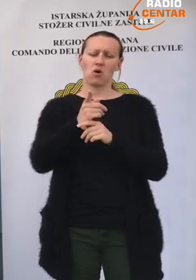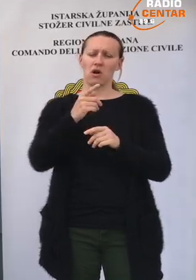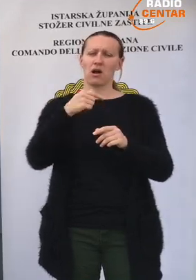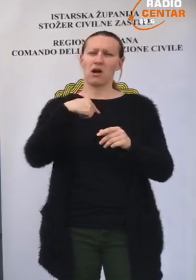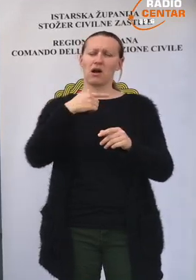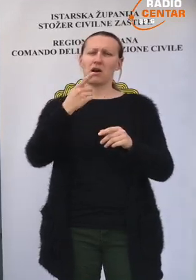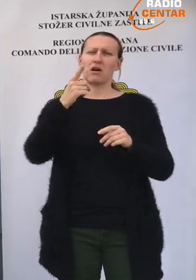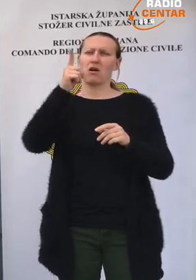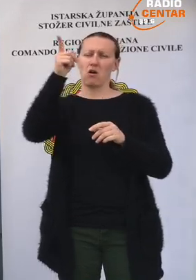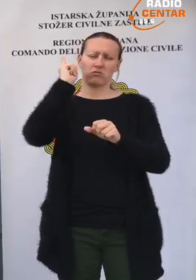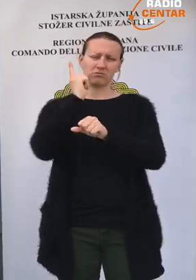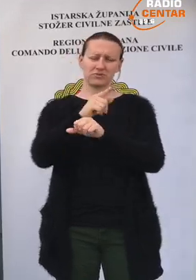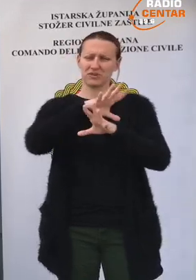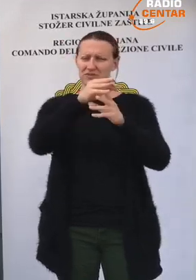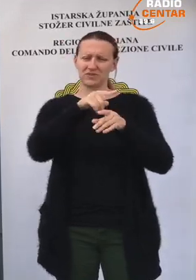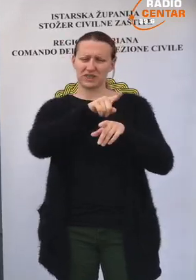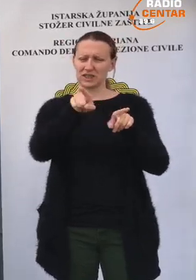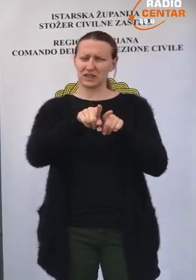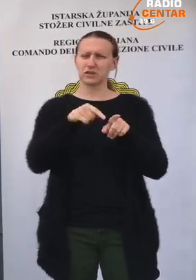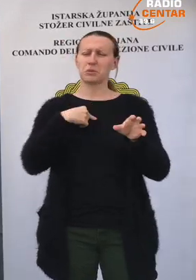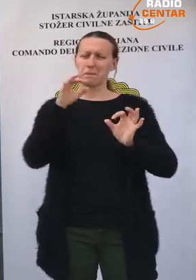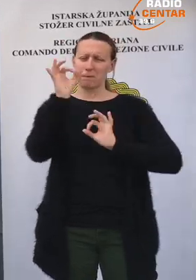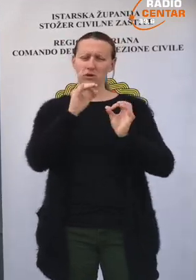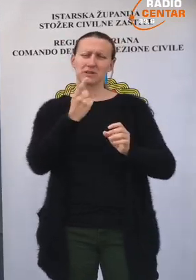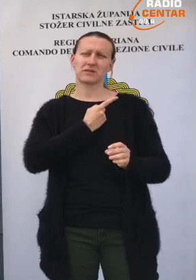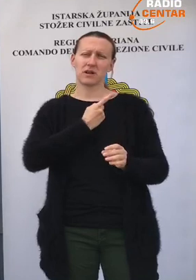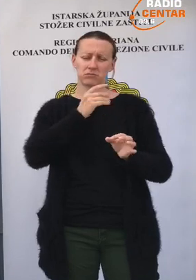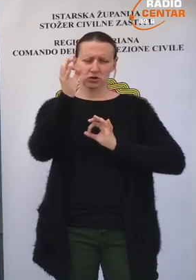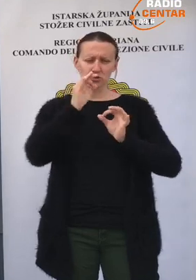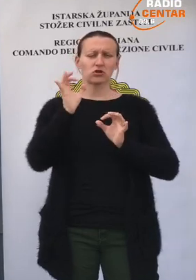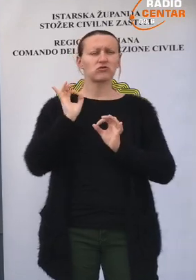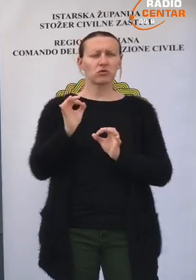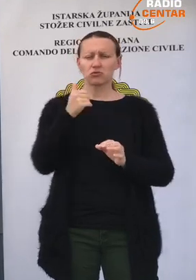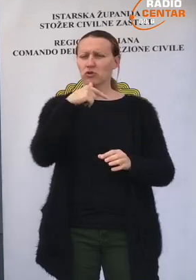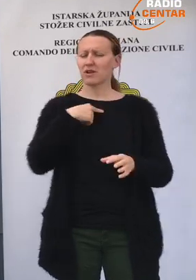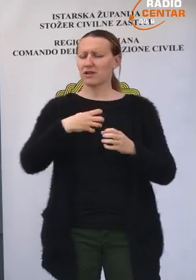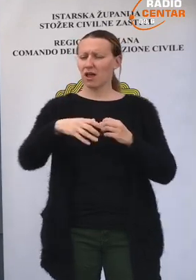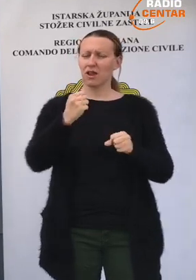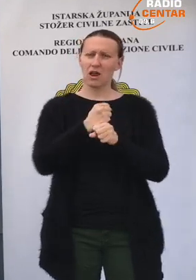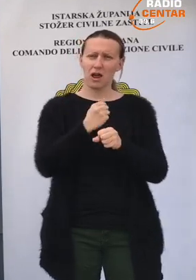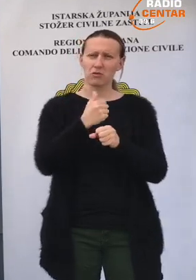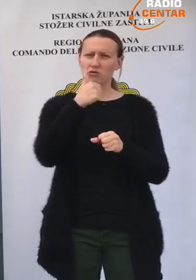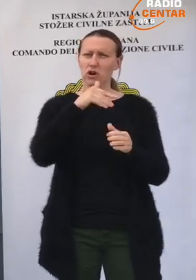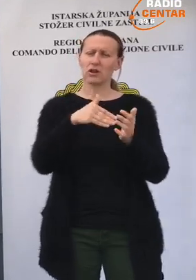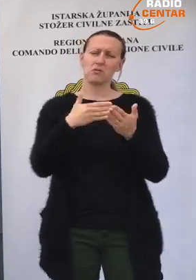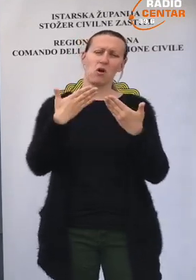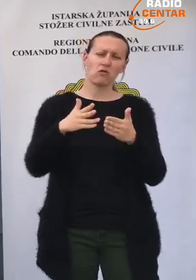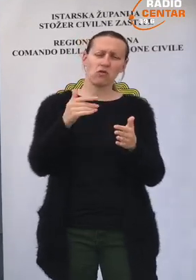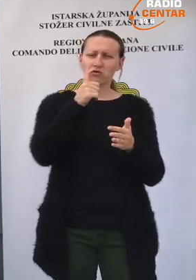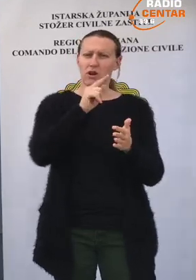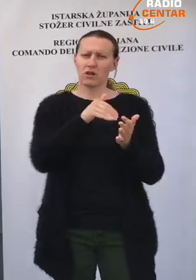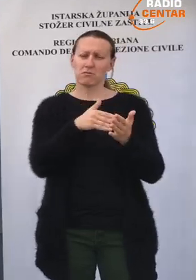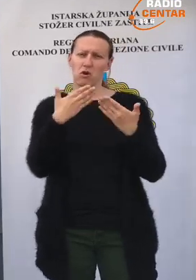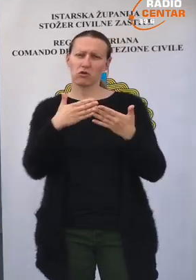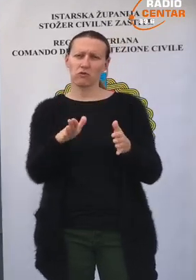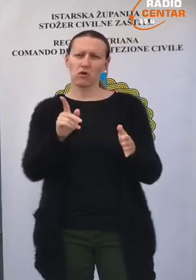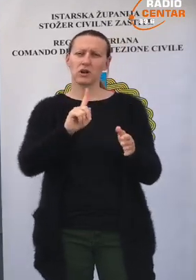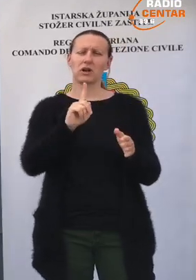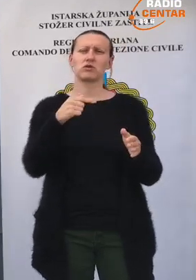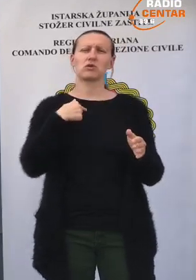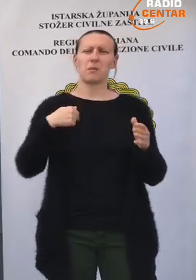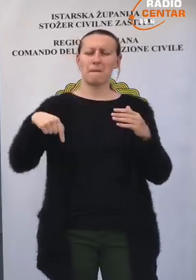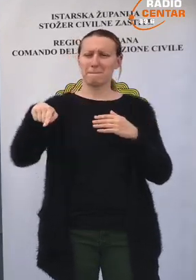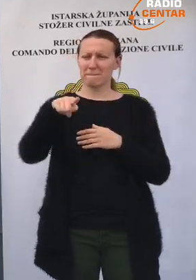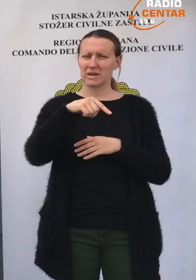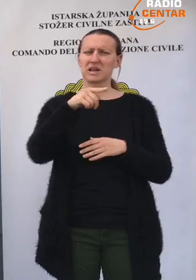Stožeri će sami županijski, mi ćemo procijeniti koja je mjera dobra trenutno za Istru, koja nije dobra za Istru, ne stože, nego